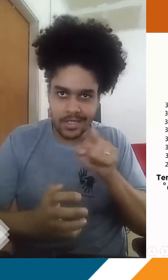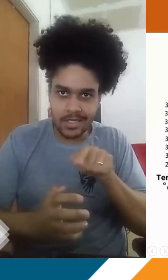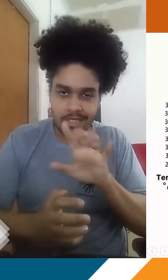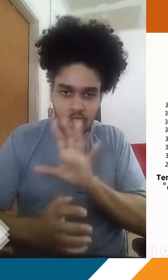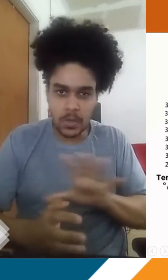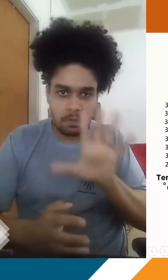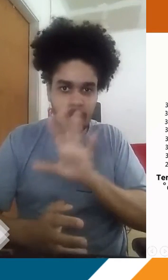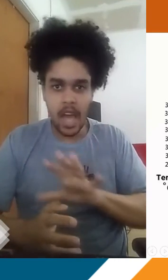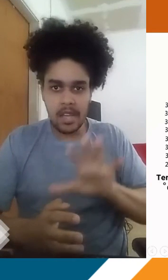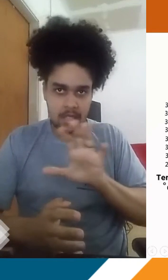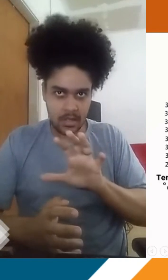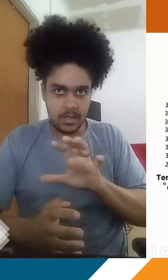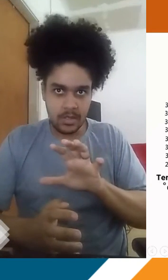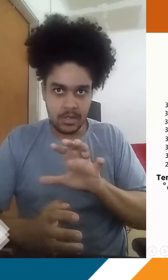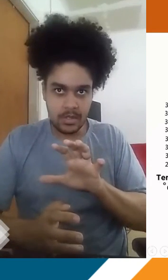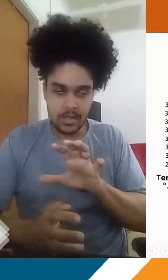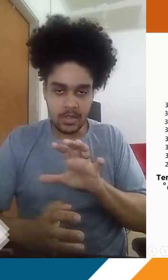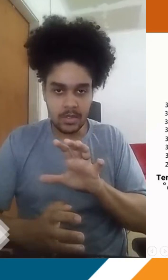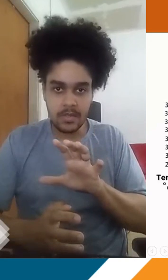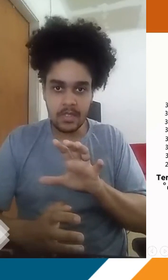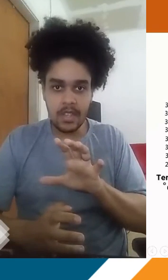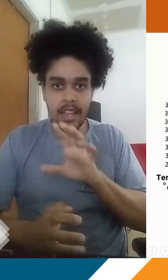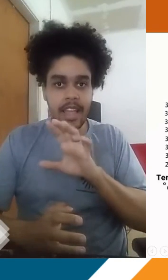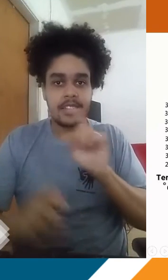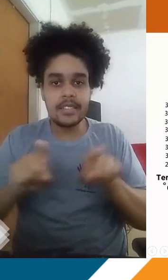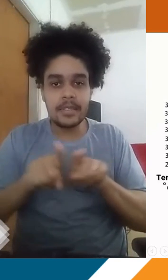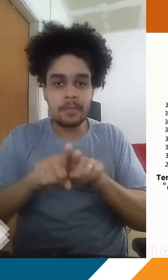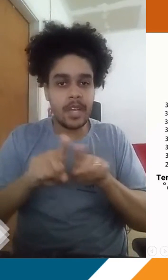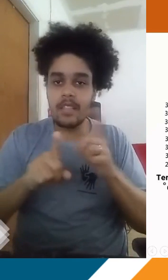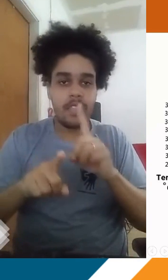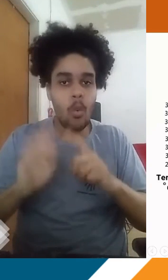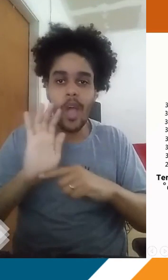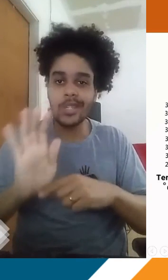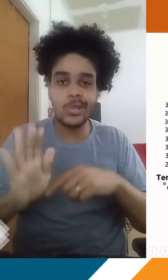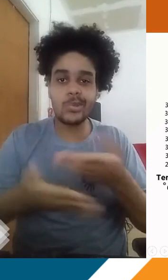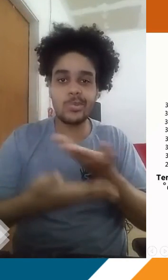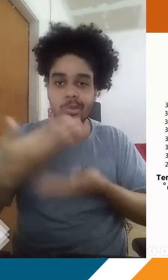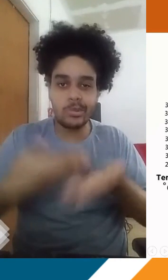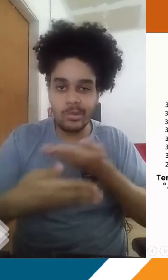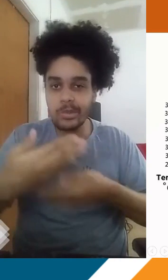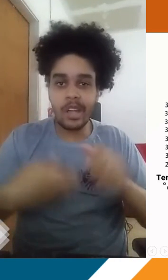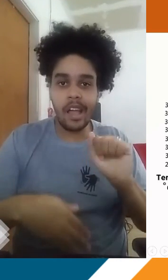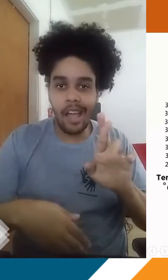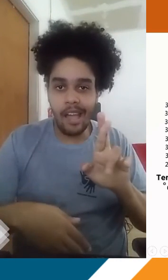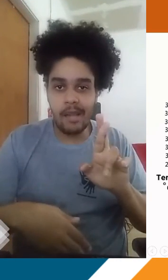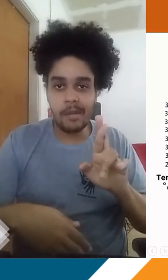desses espaços, desses centros urbanos, grandes centros, também não favorecem a circulação